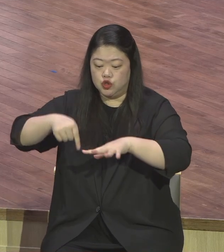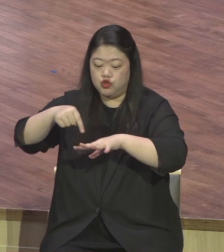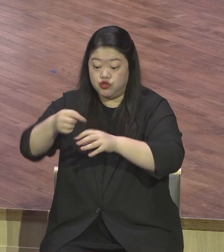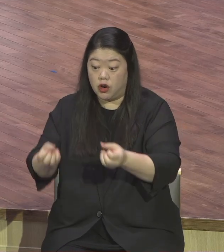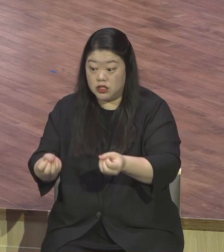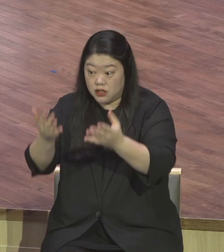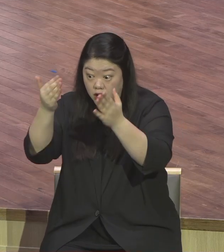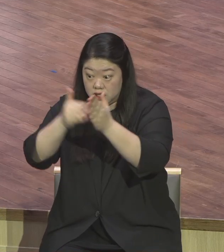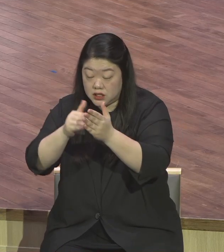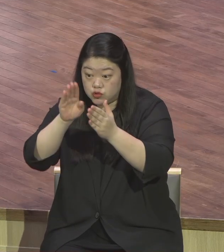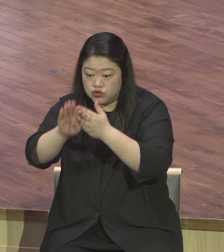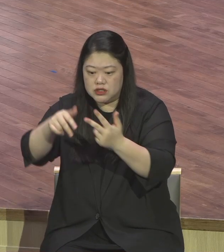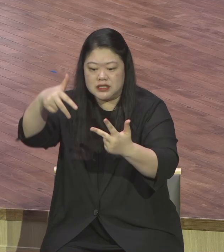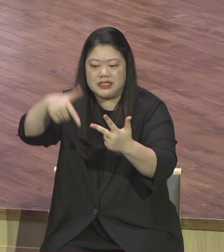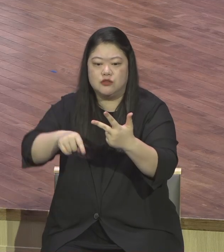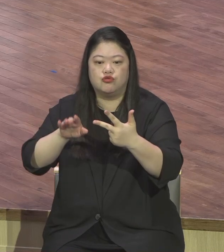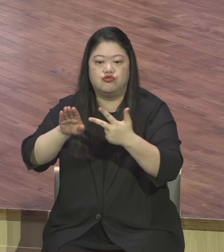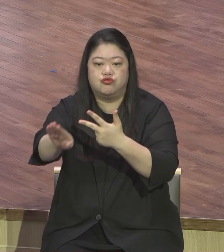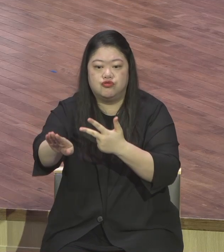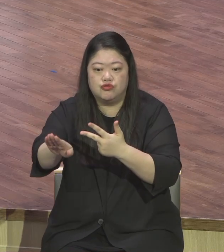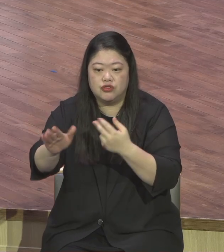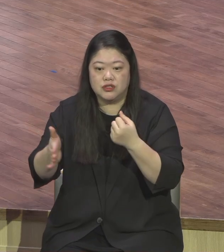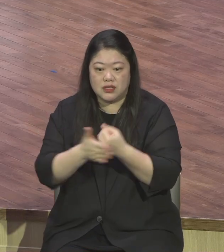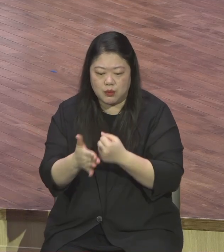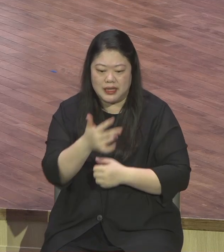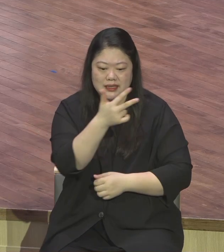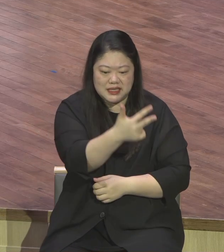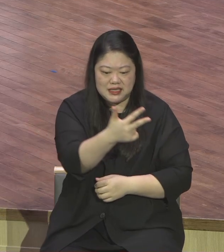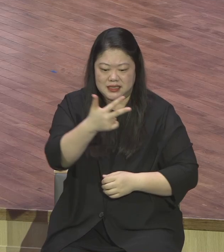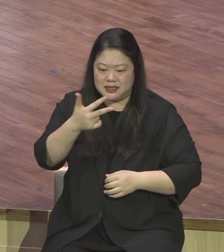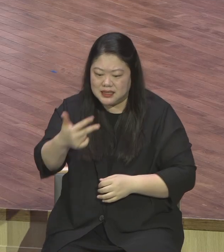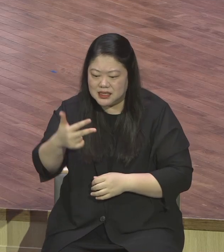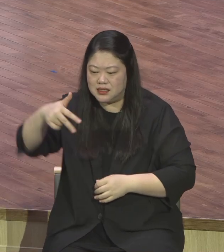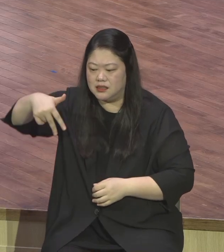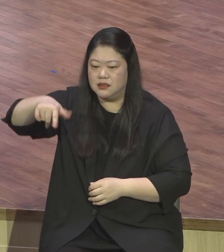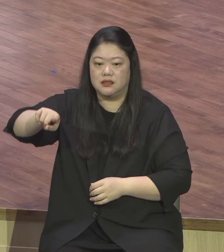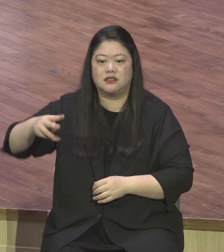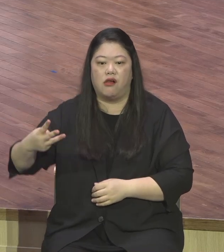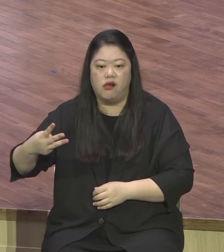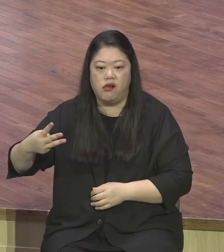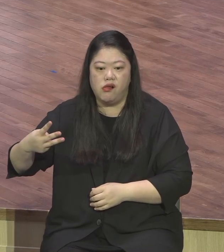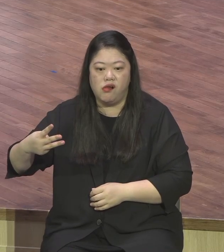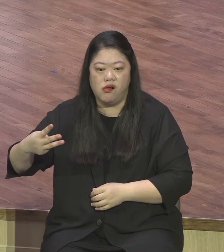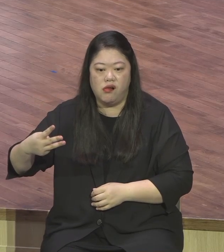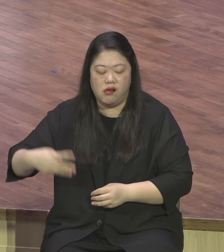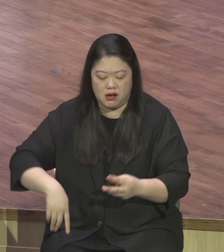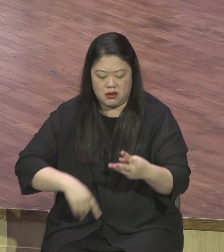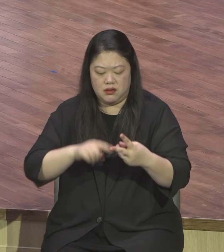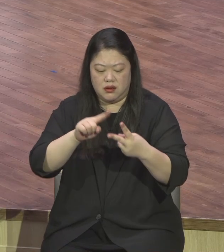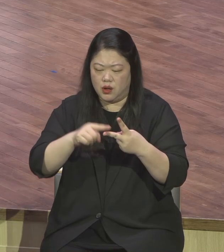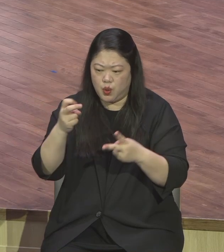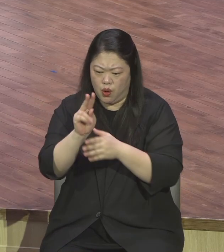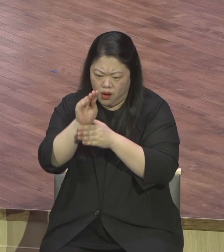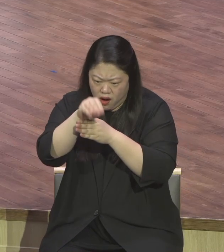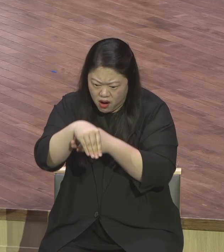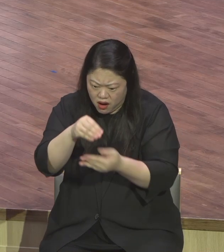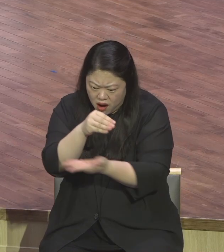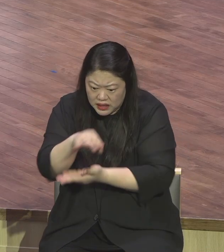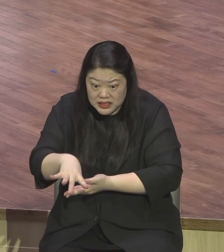7절이라 그렇게 부르기도 하고 또 첫 열매다. 그래서 초실절이라 하고 또